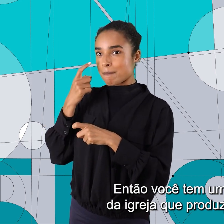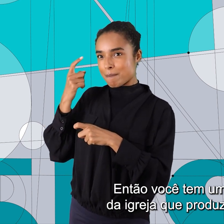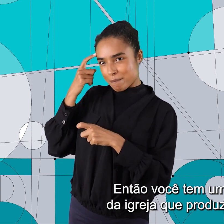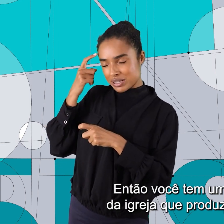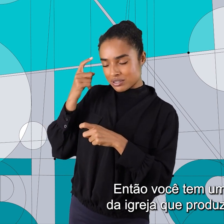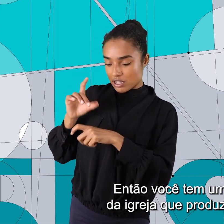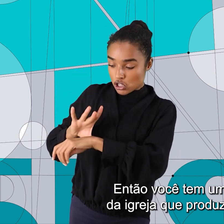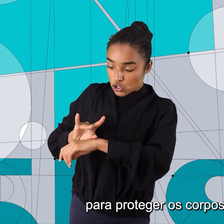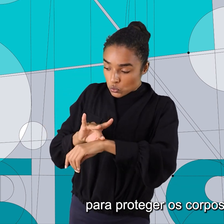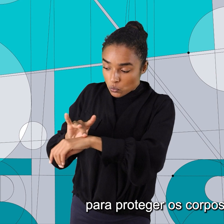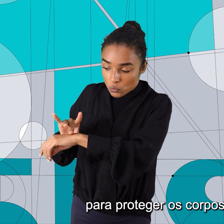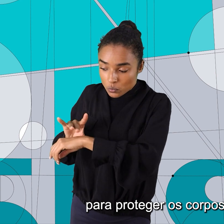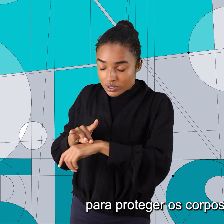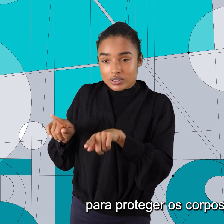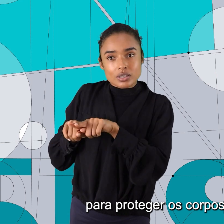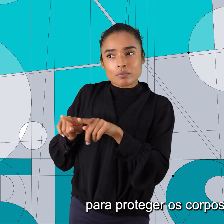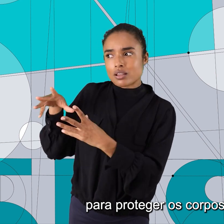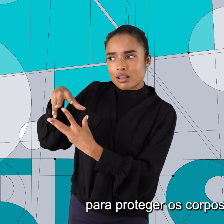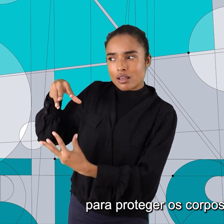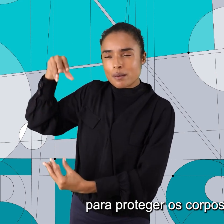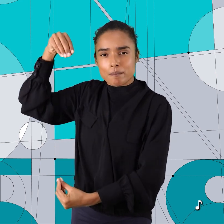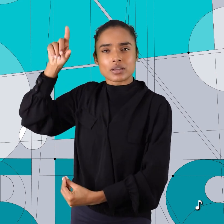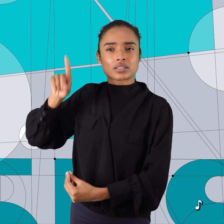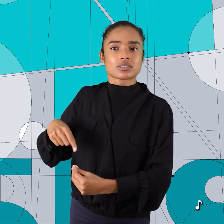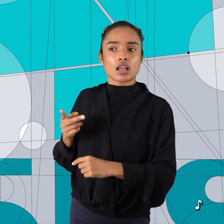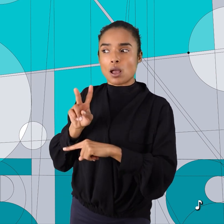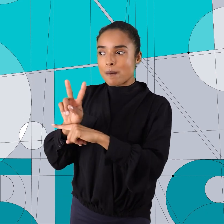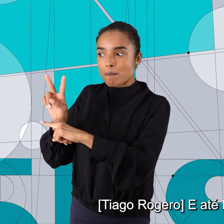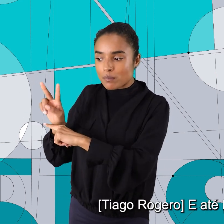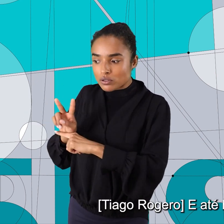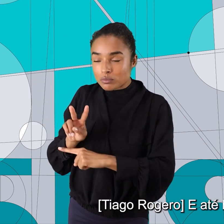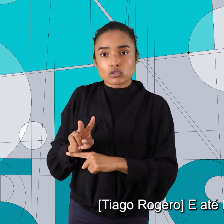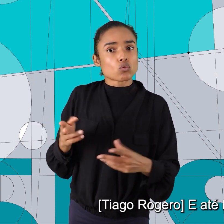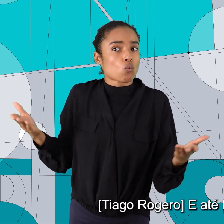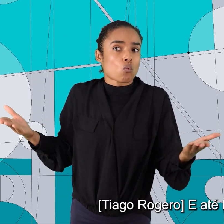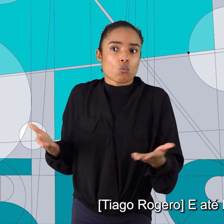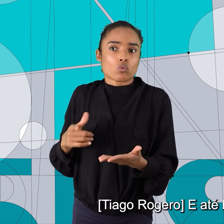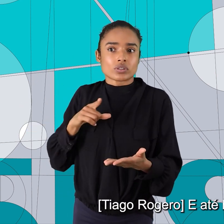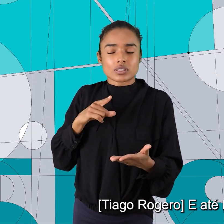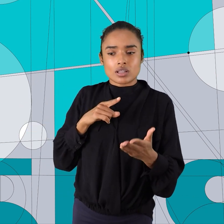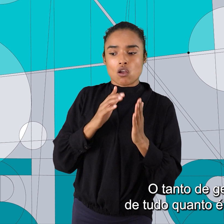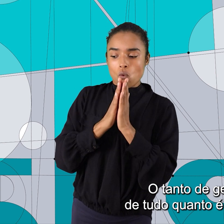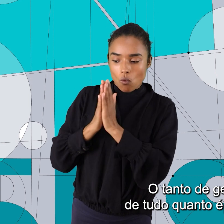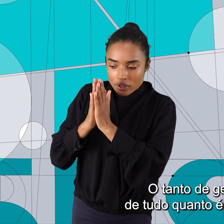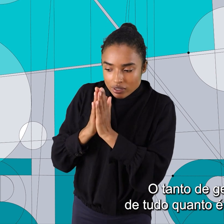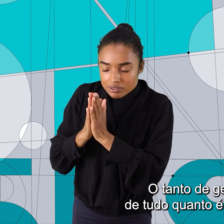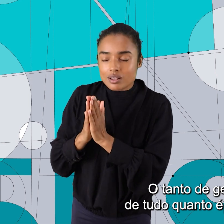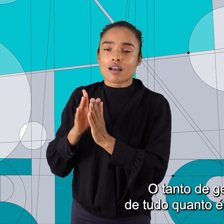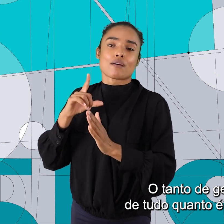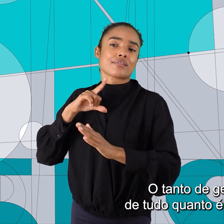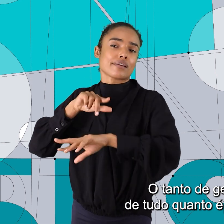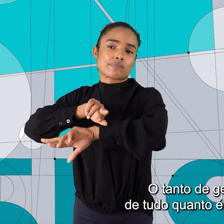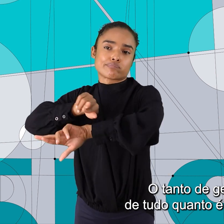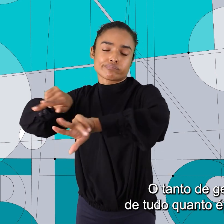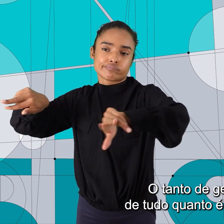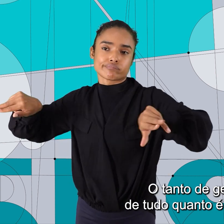que produz o guentos para proteger os corpos dos enfermos. E até hoje é assim. O tanto de gente